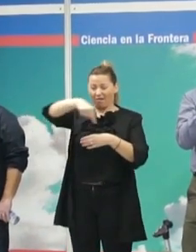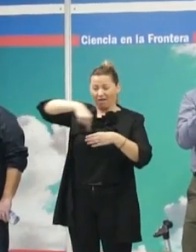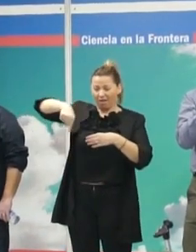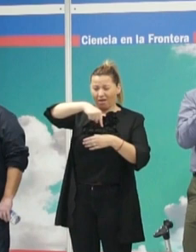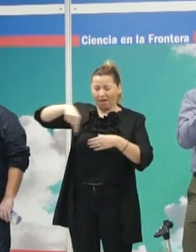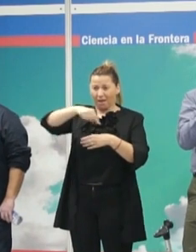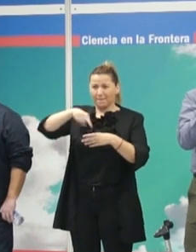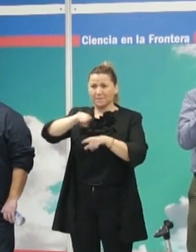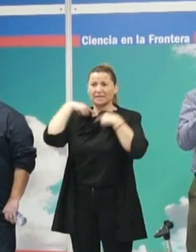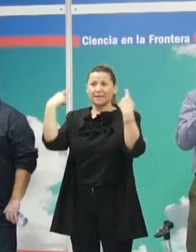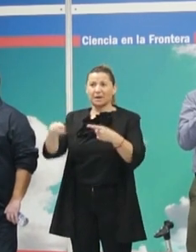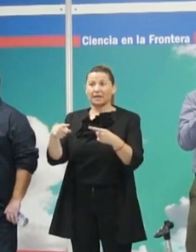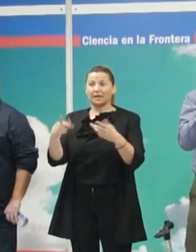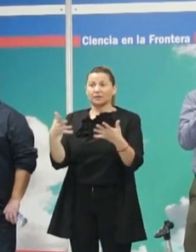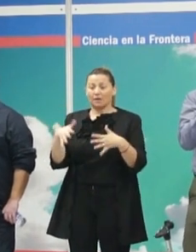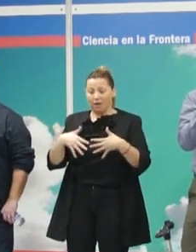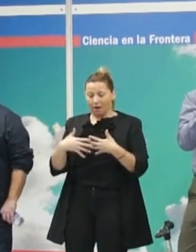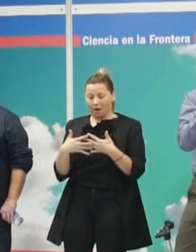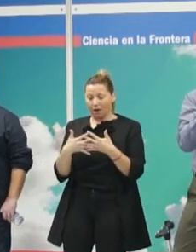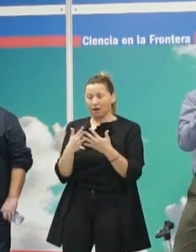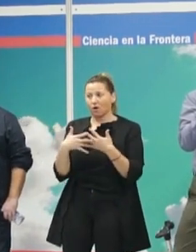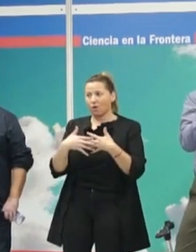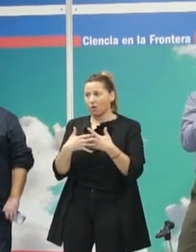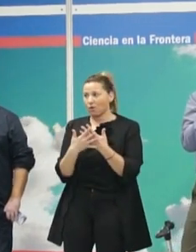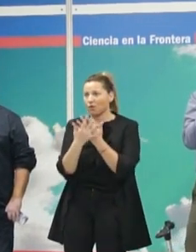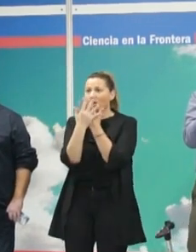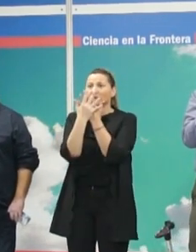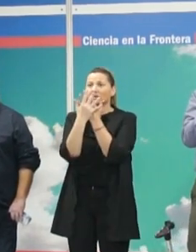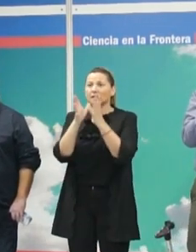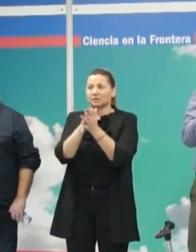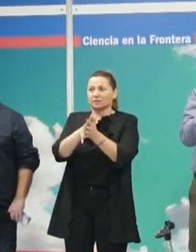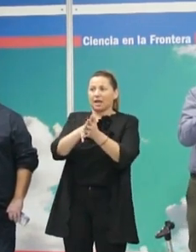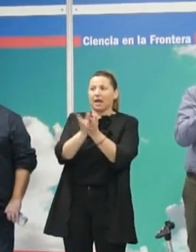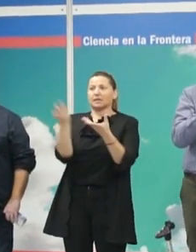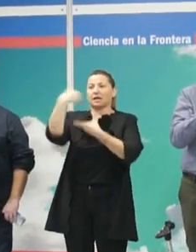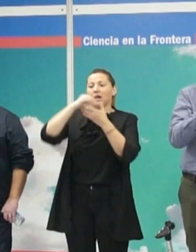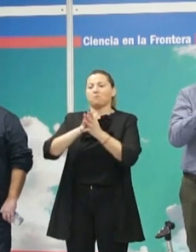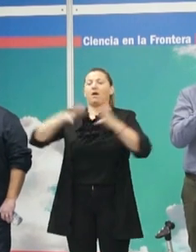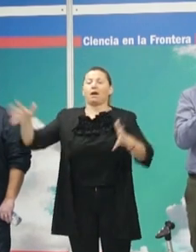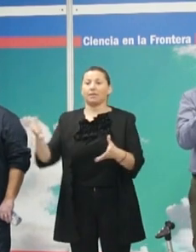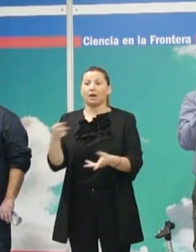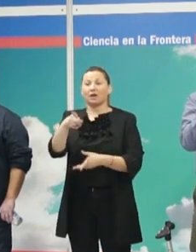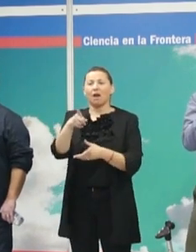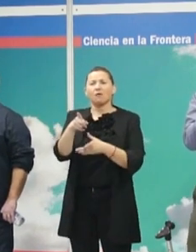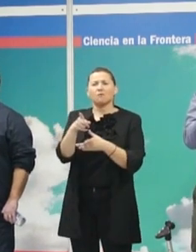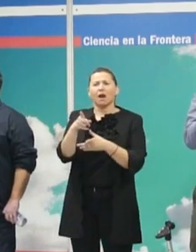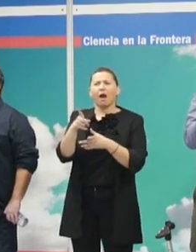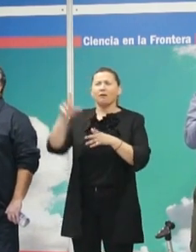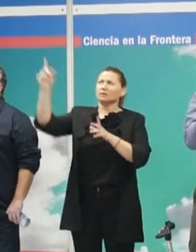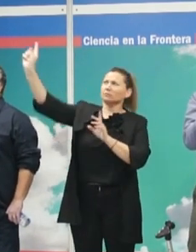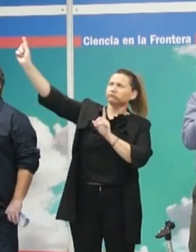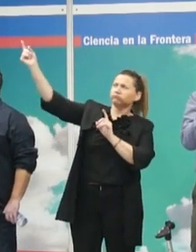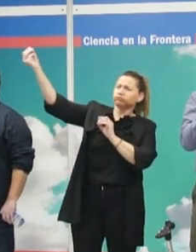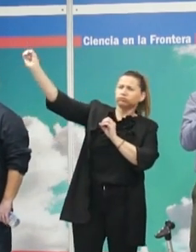formando una galaxia el doble de grande, que seguramente será de forma elíptica. Pero ahora mismo, aunque es una galaxia que está muy cerca y bien hacia nosotros,